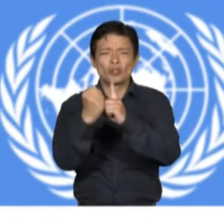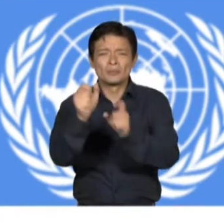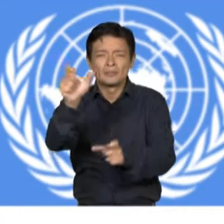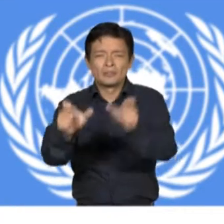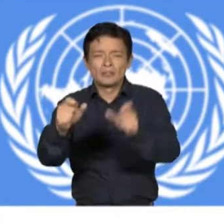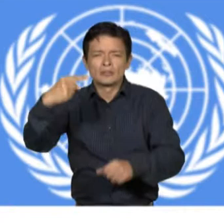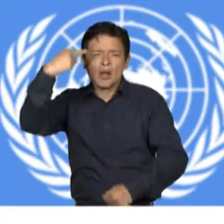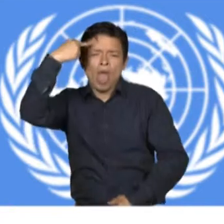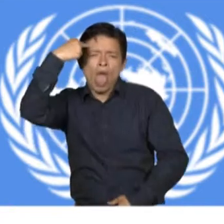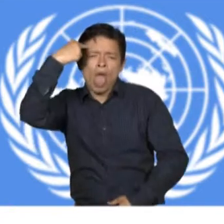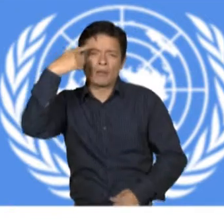B.